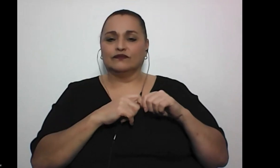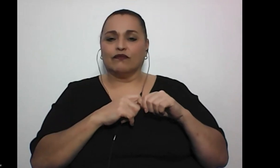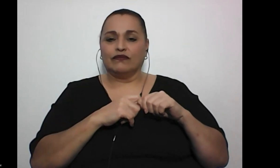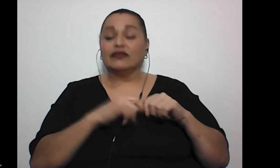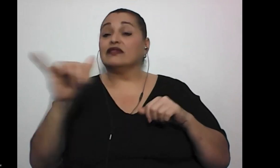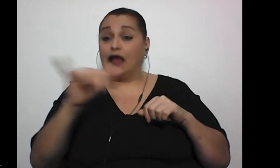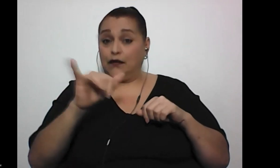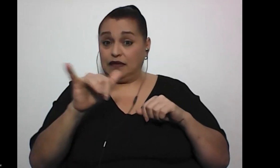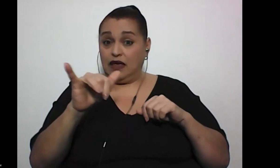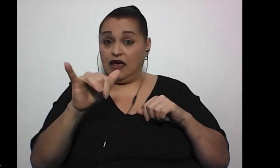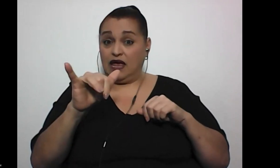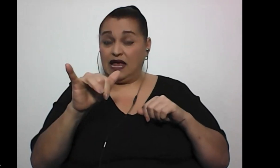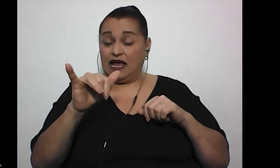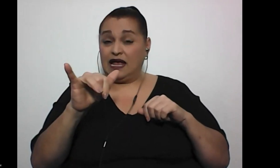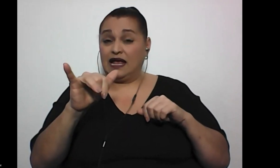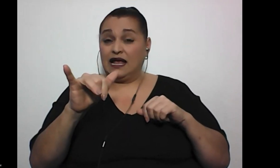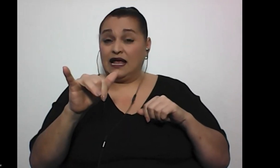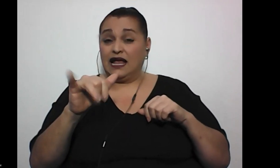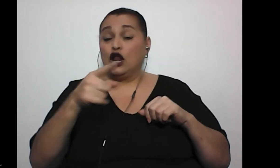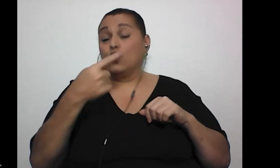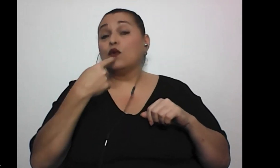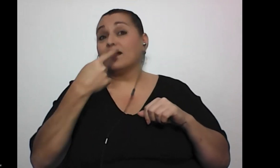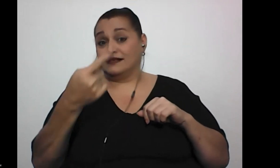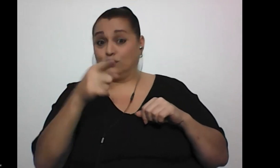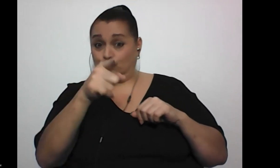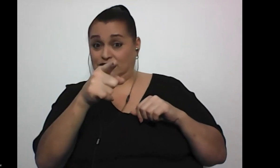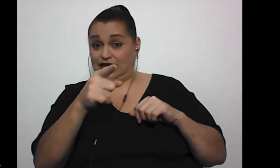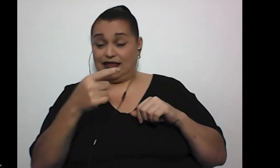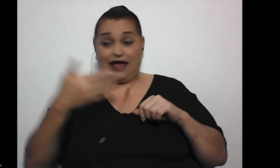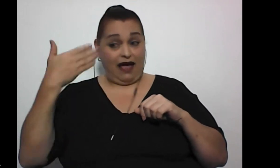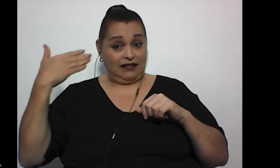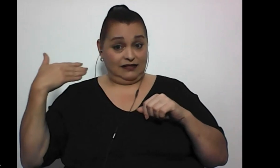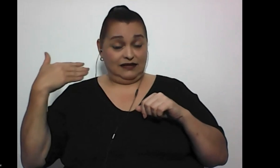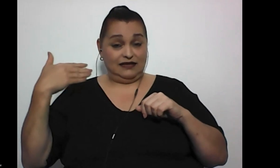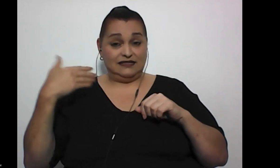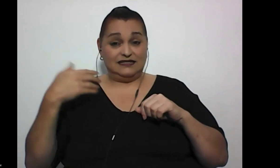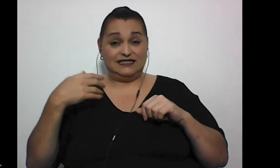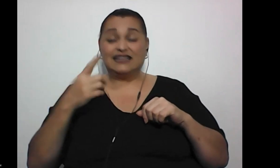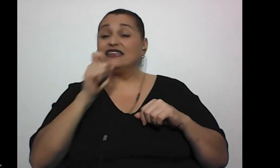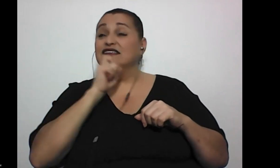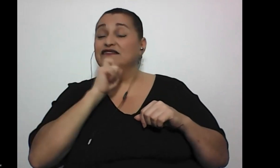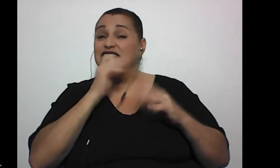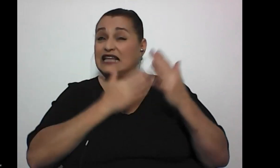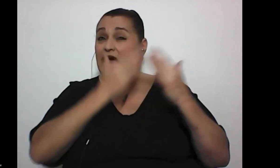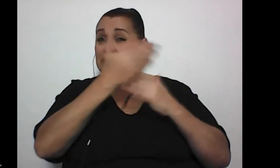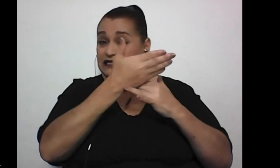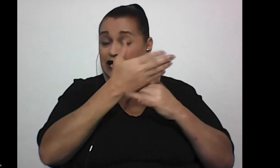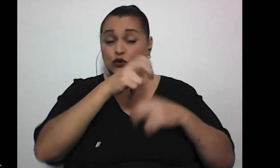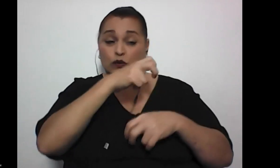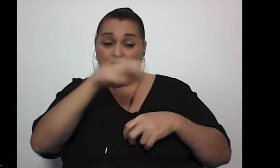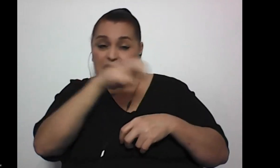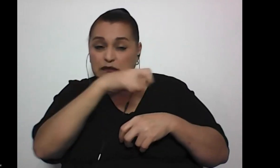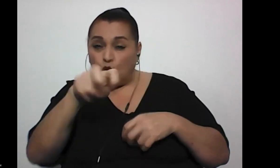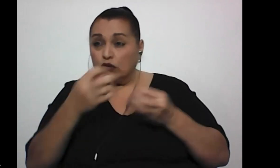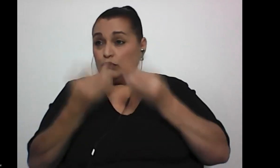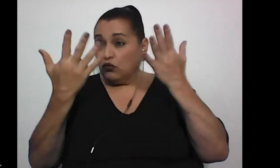también, bueno, en cuanto a lo que mencionaba usted por ejemplo anteriormente de la difícil accesibilidad de lo que son los transportes